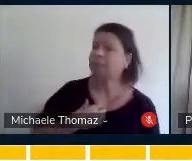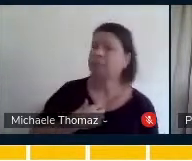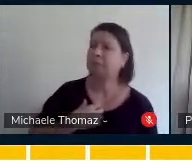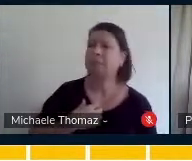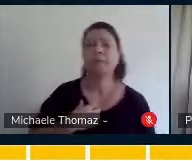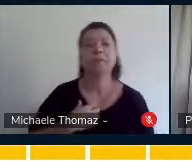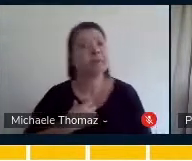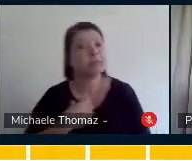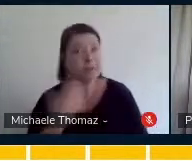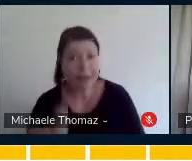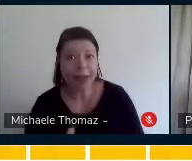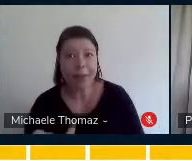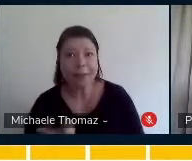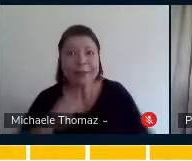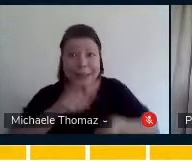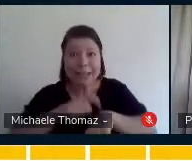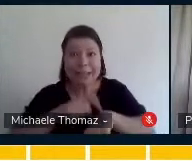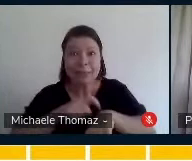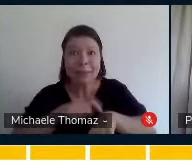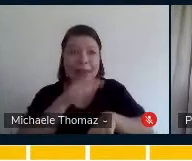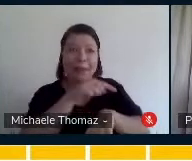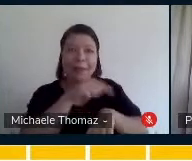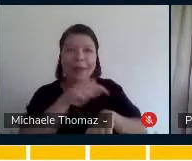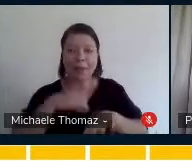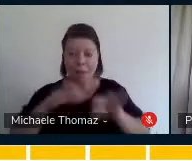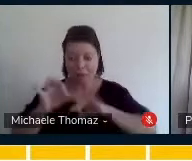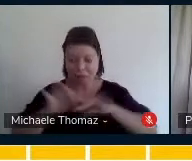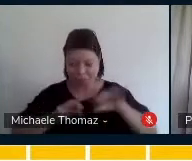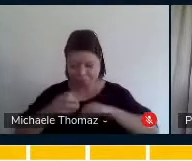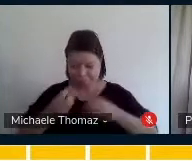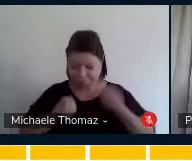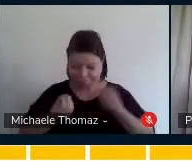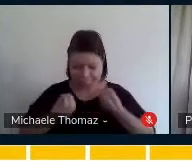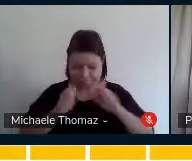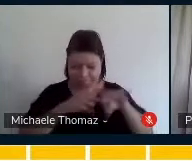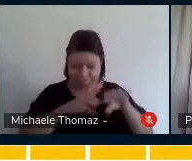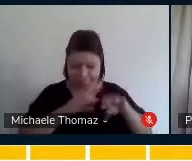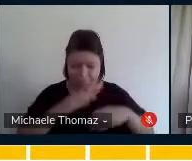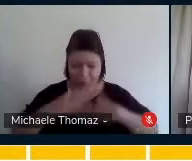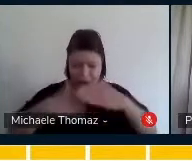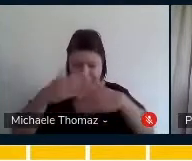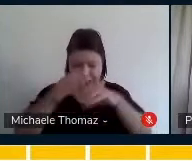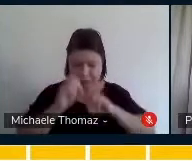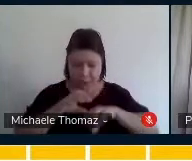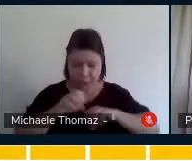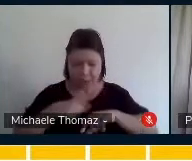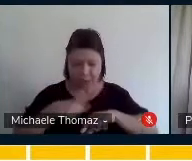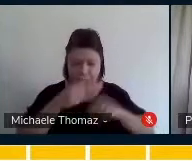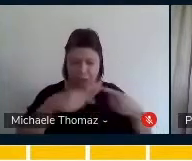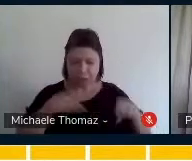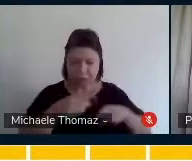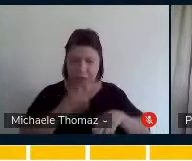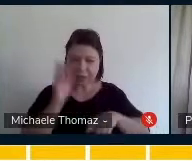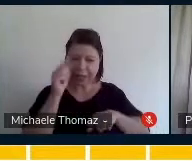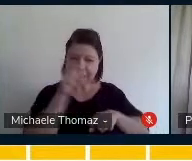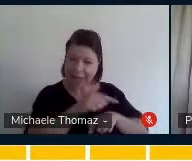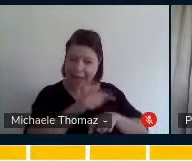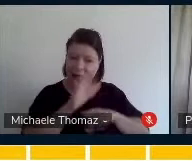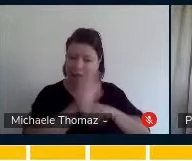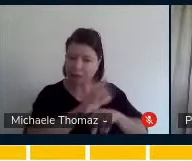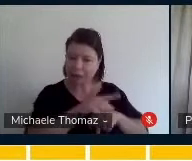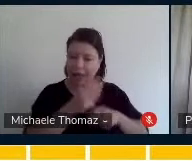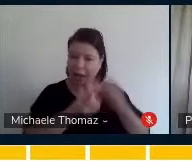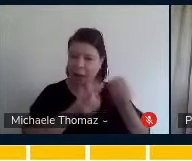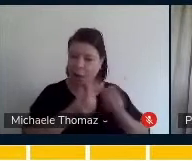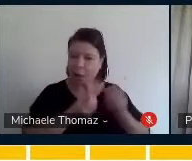Então, nessa hora, como eu organizei o processo educativo para o desenvolvimento da musicalidade da Paula? Eu